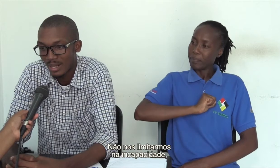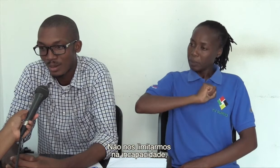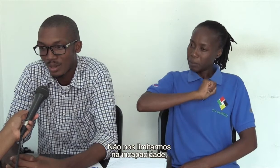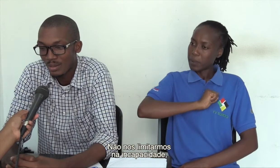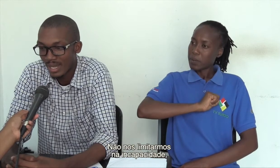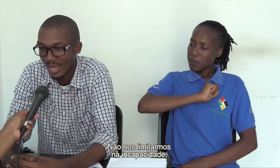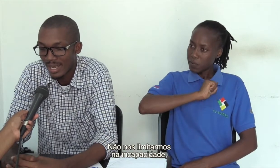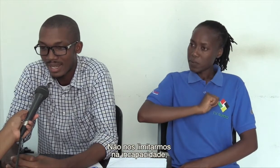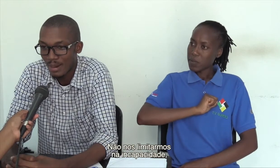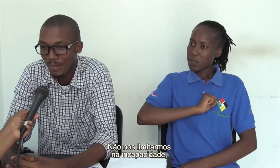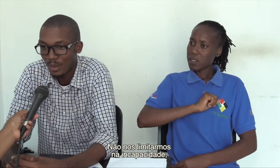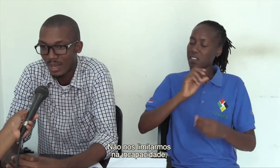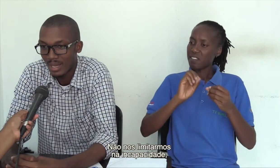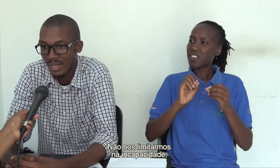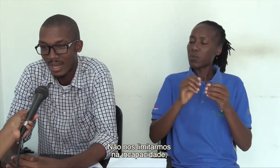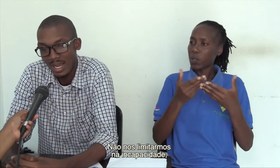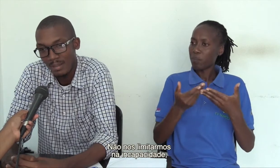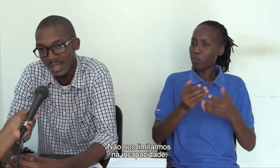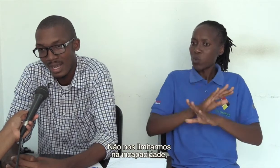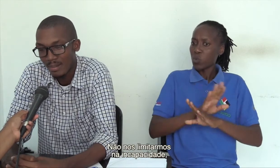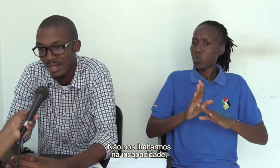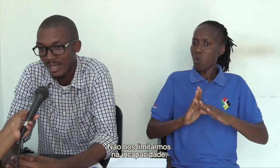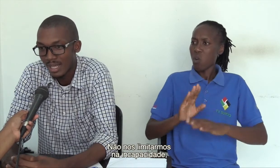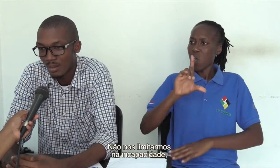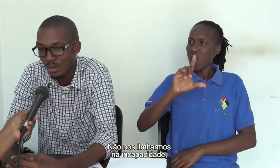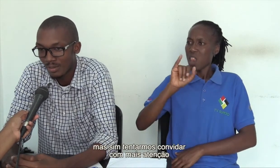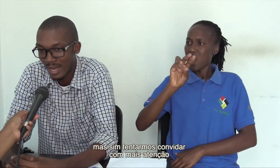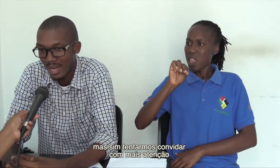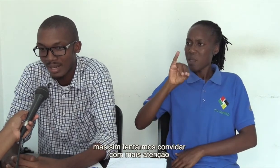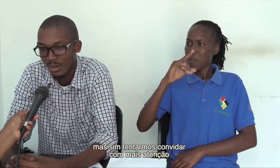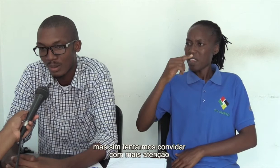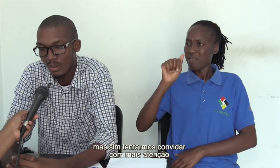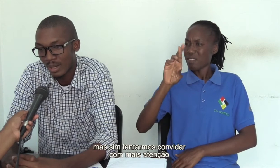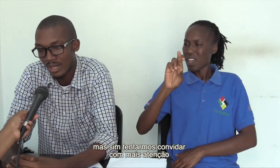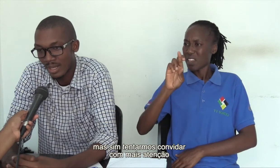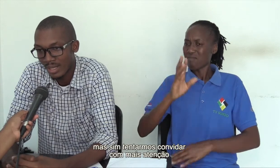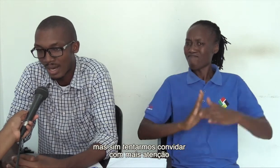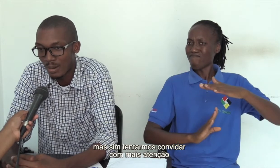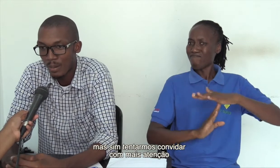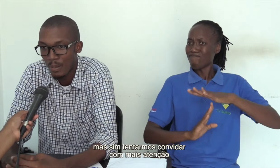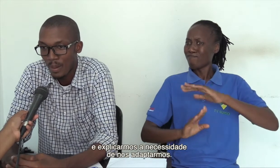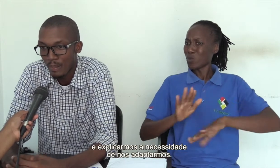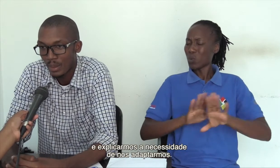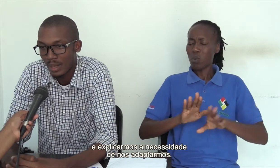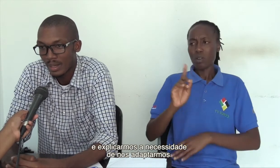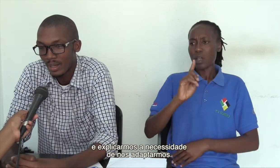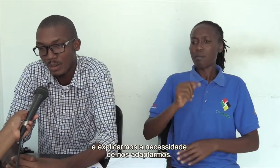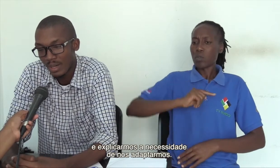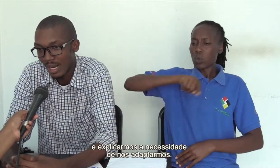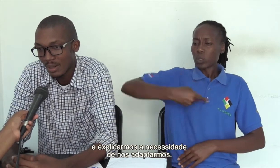não nos limitar na incapacidade, mas tentamos convidar com mais atenção e explicar a